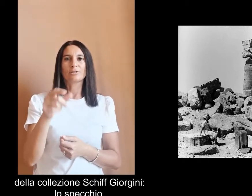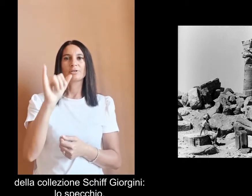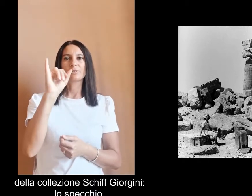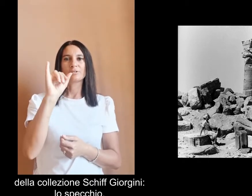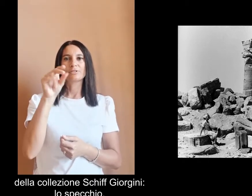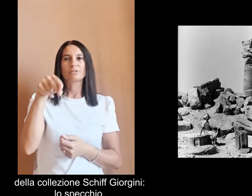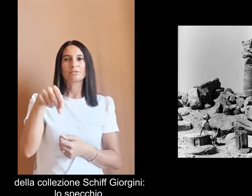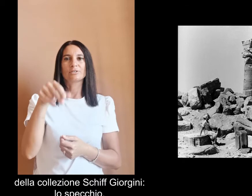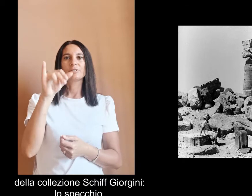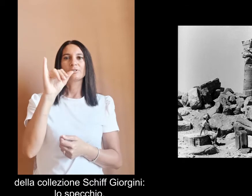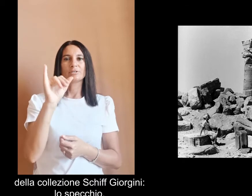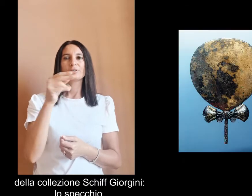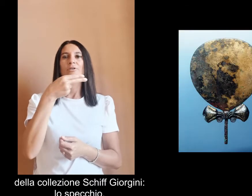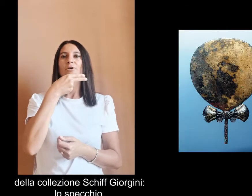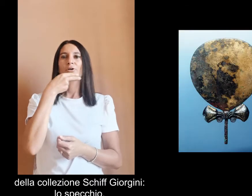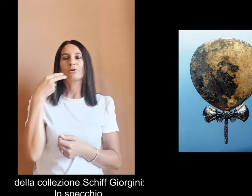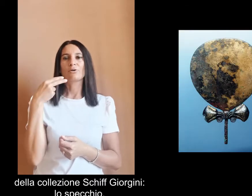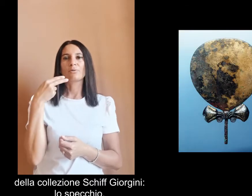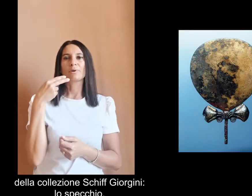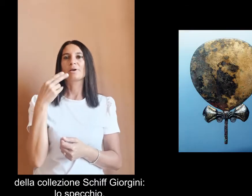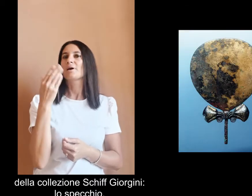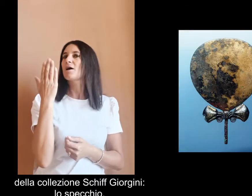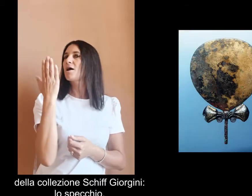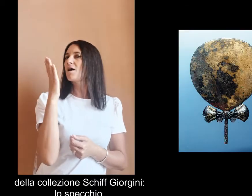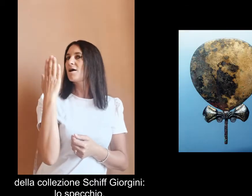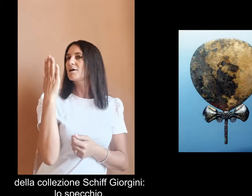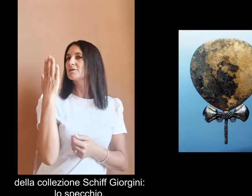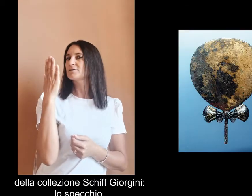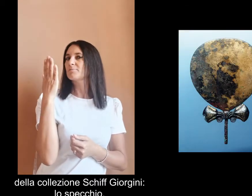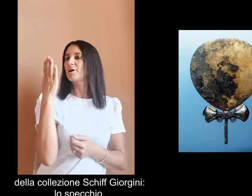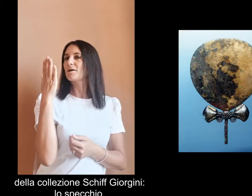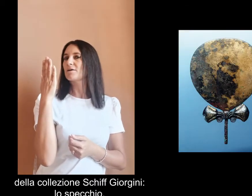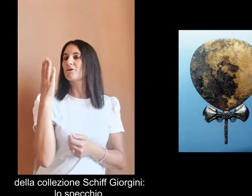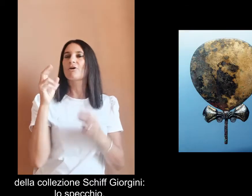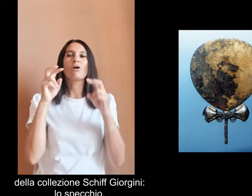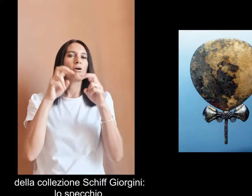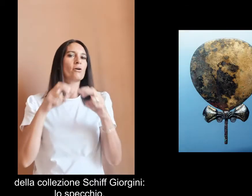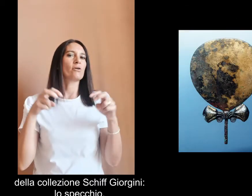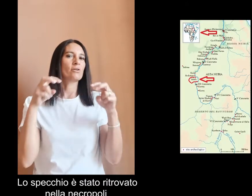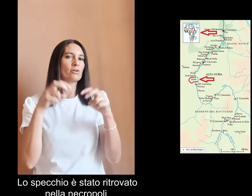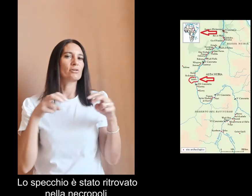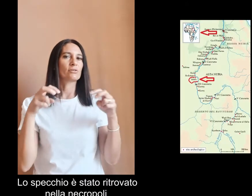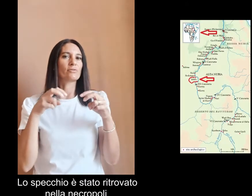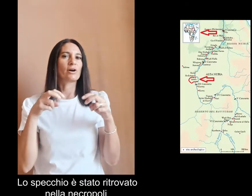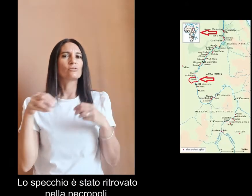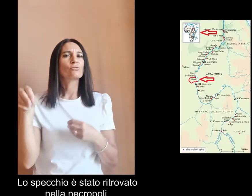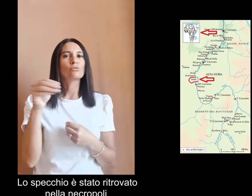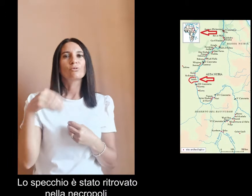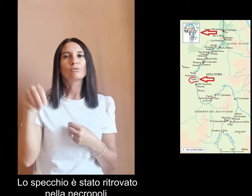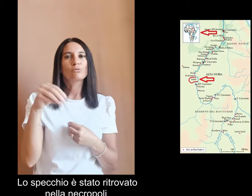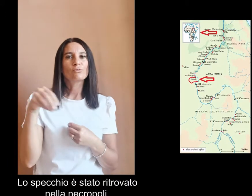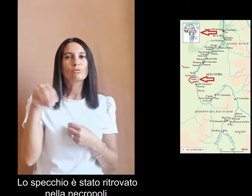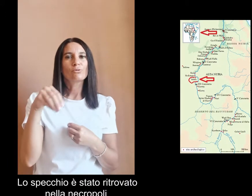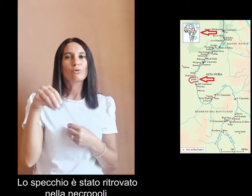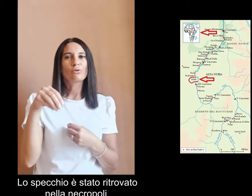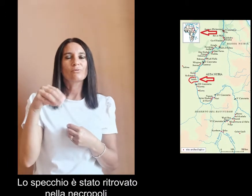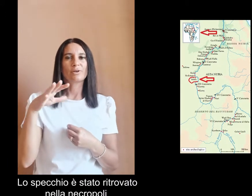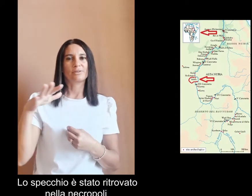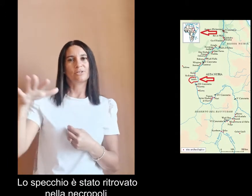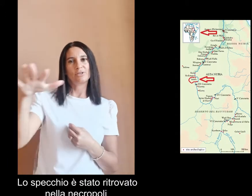lo specchio lo specchio è stato